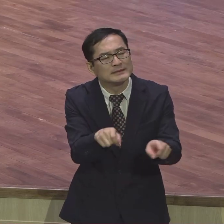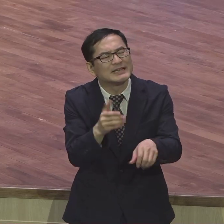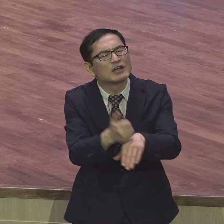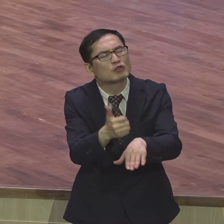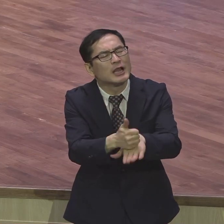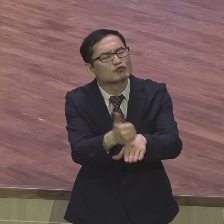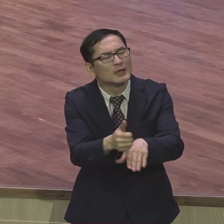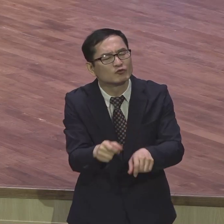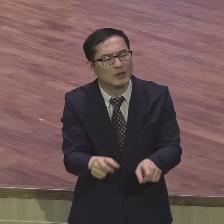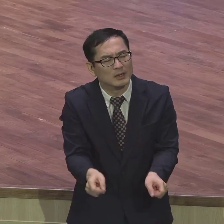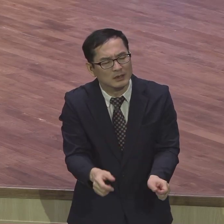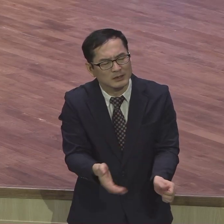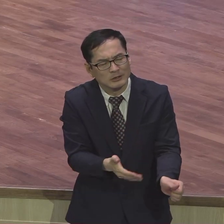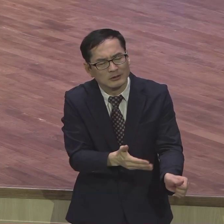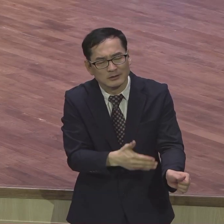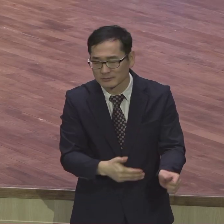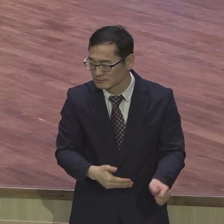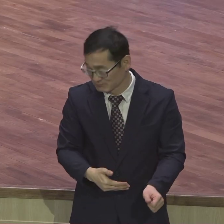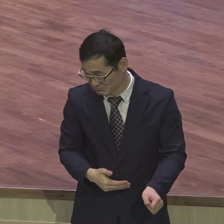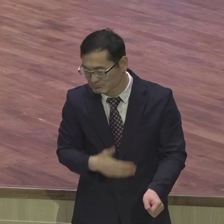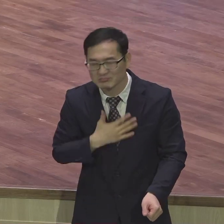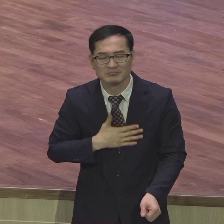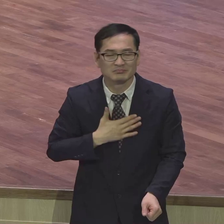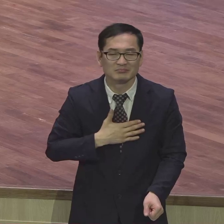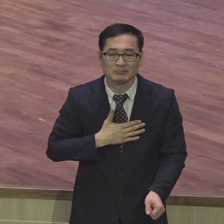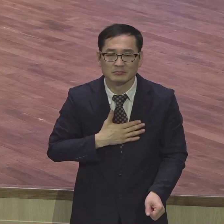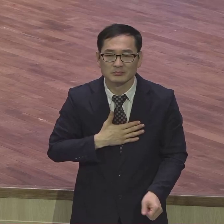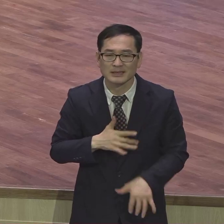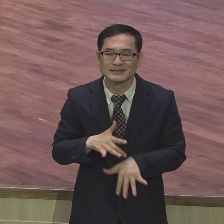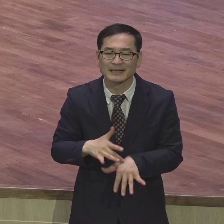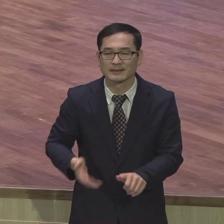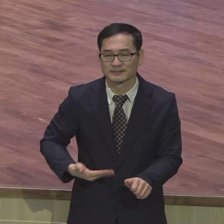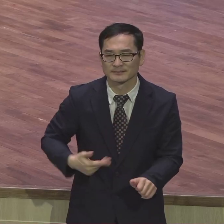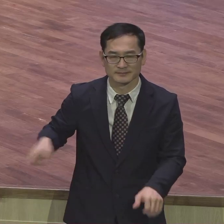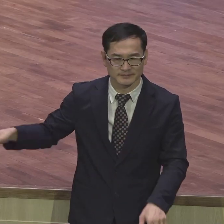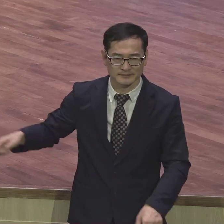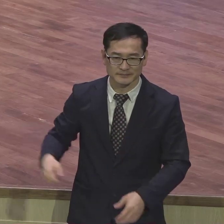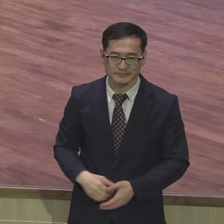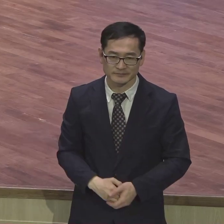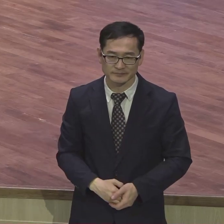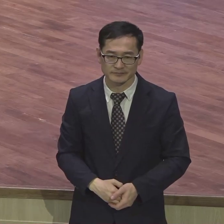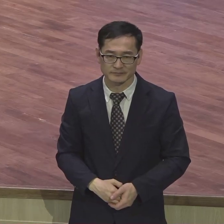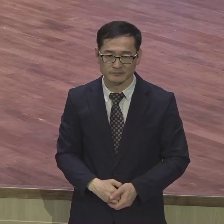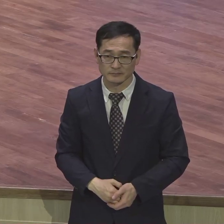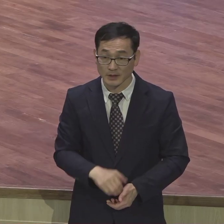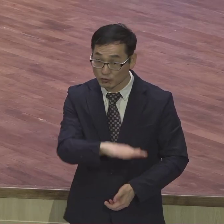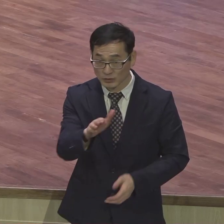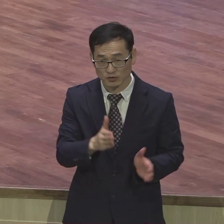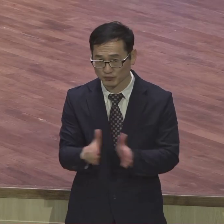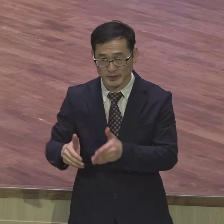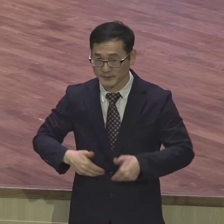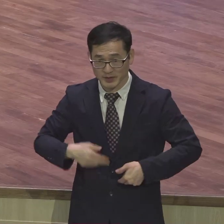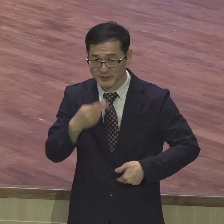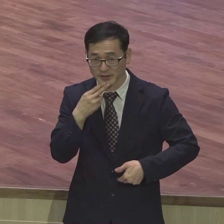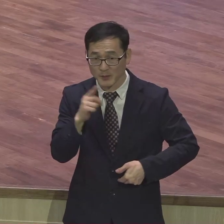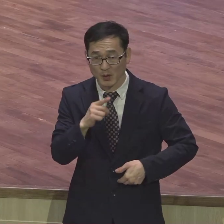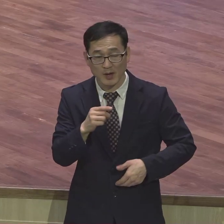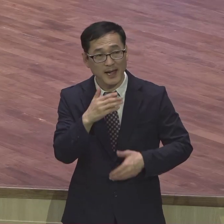속임수예요 하나님 준비 필요 없어요 준비 내가 알아서 할 테니까 너희들 따라와 그냥 성경이 뭘 말합니까 순종입니다